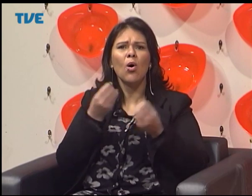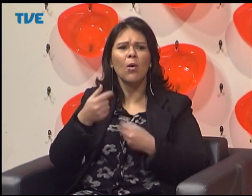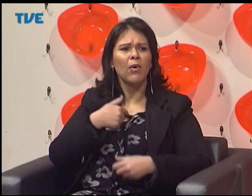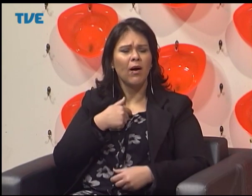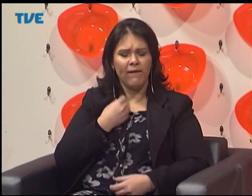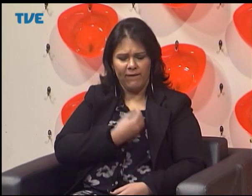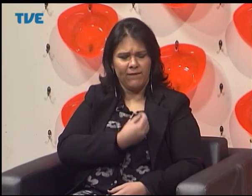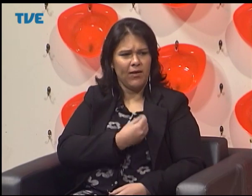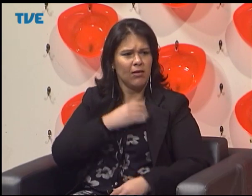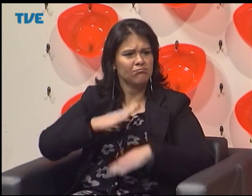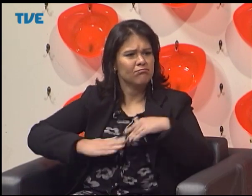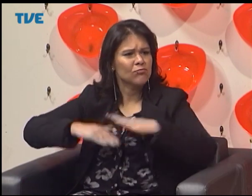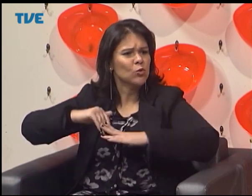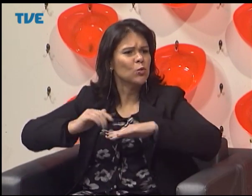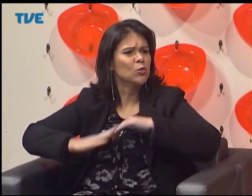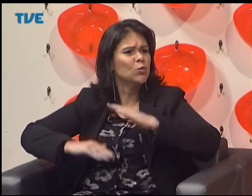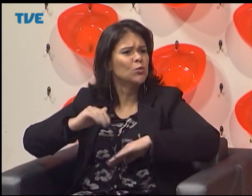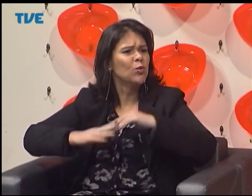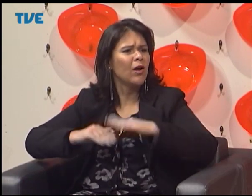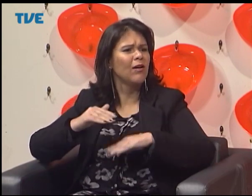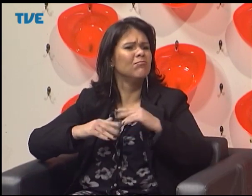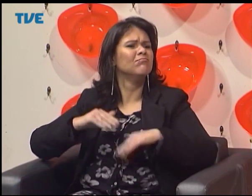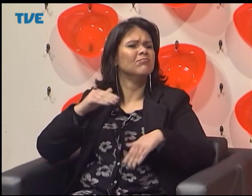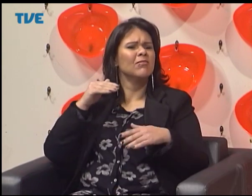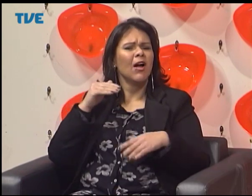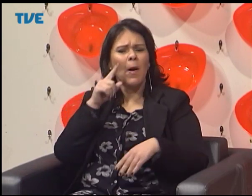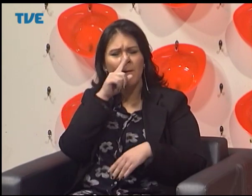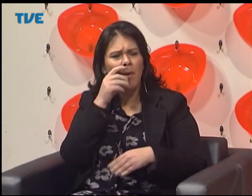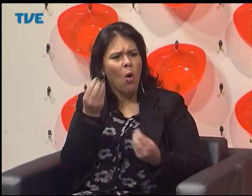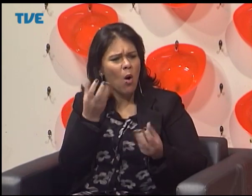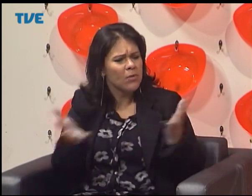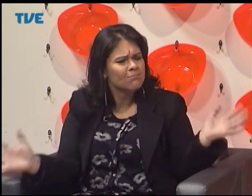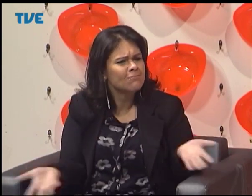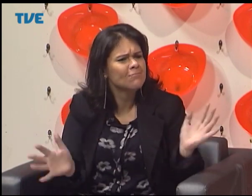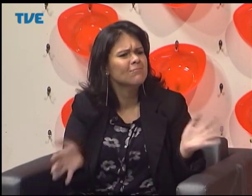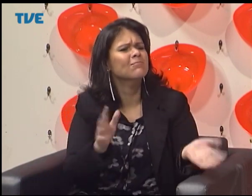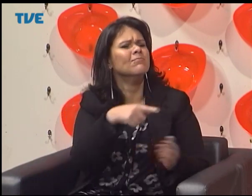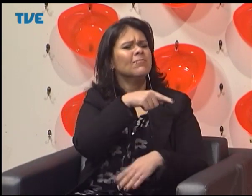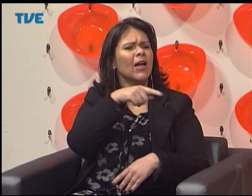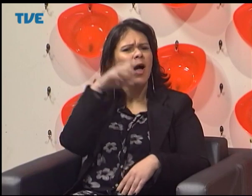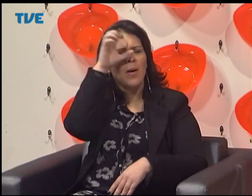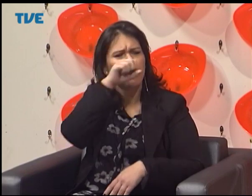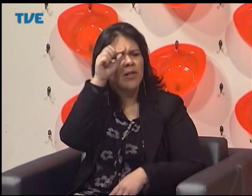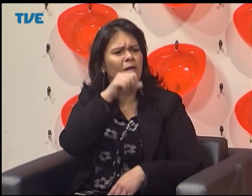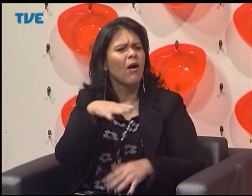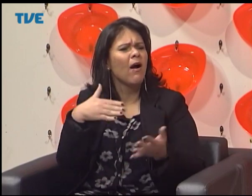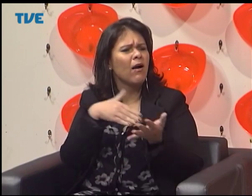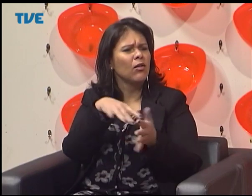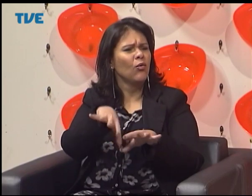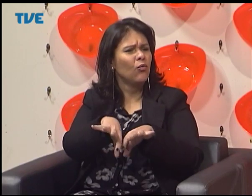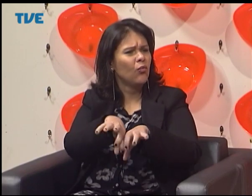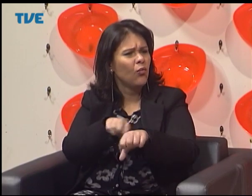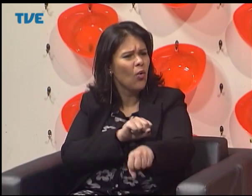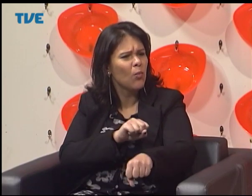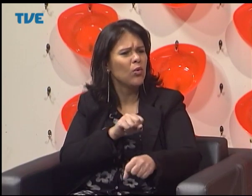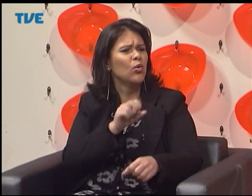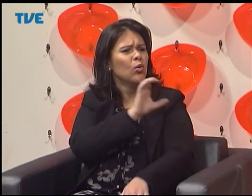mostra, é um livro literário sobre a história de uma surda, sobre o olhar dela